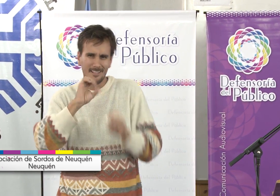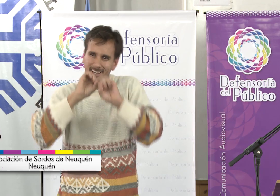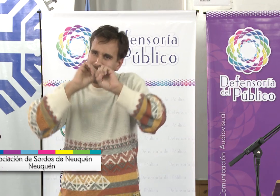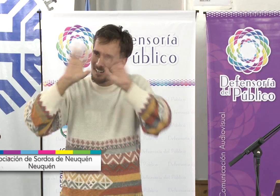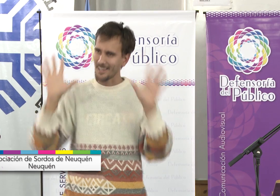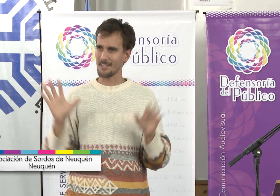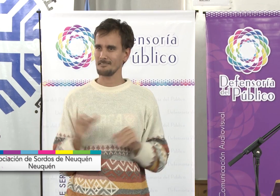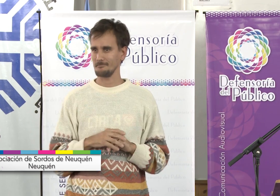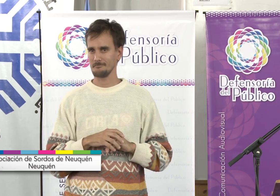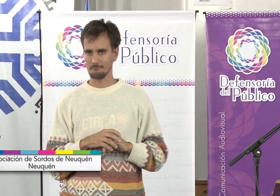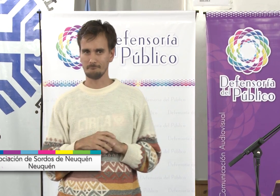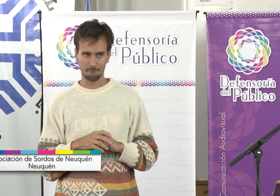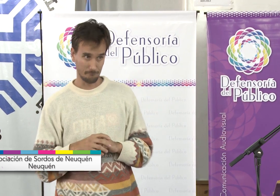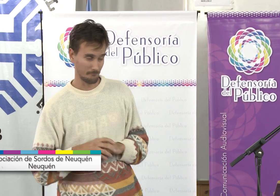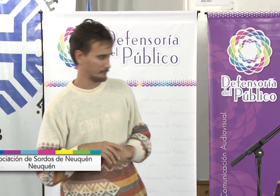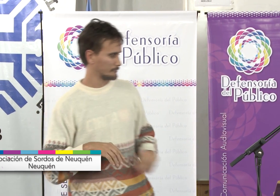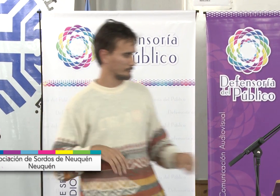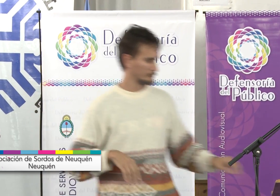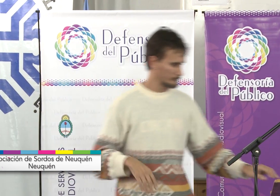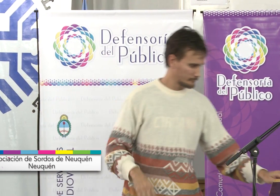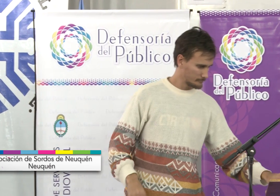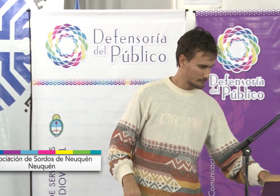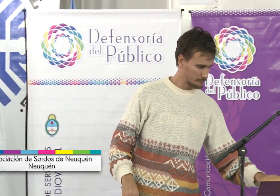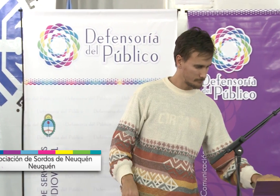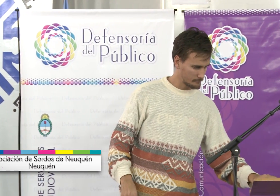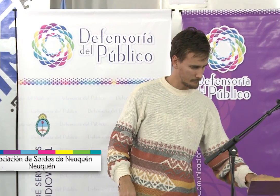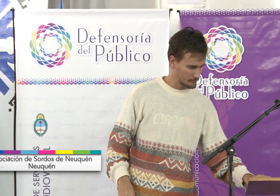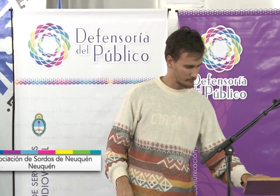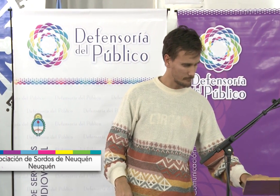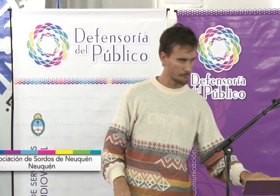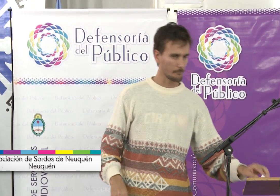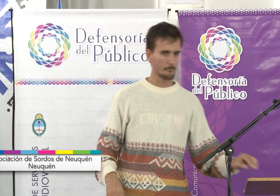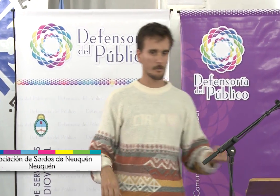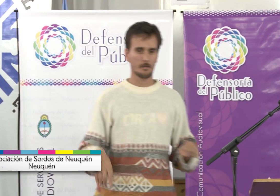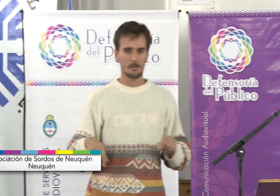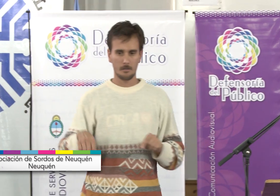Muchas veces necesitamos entender más claro los subtítulos.